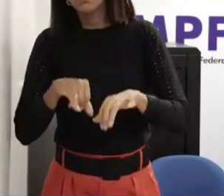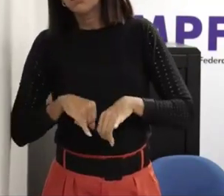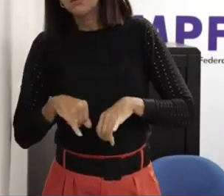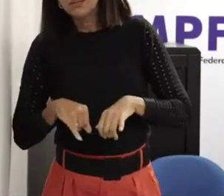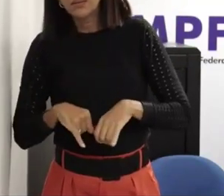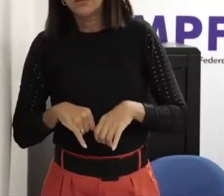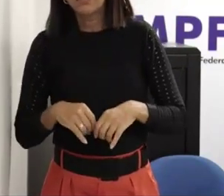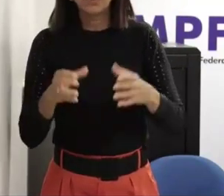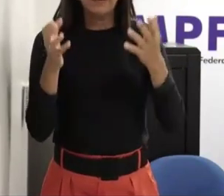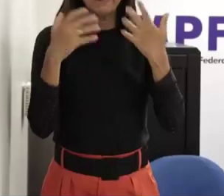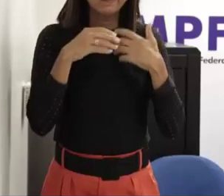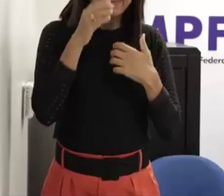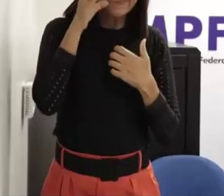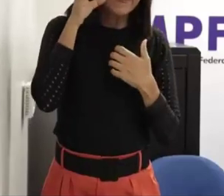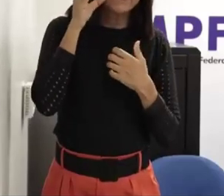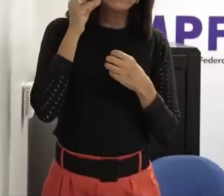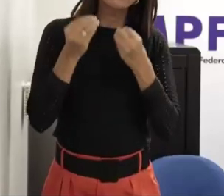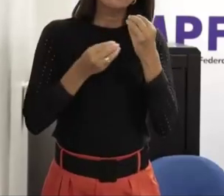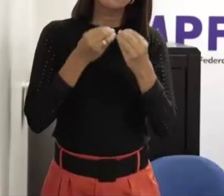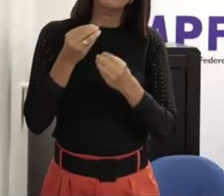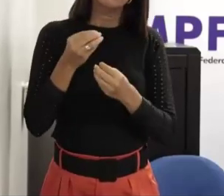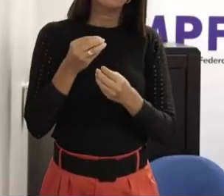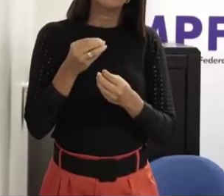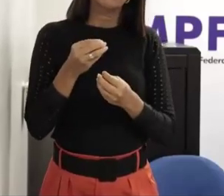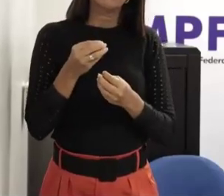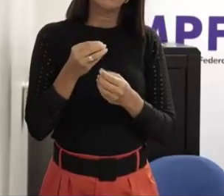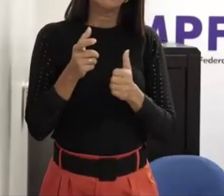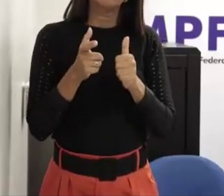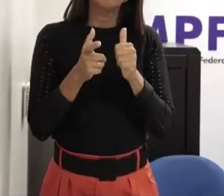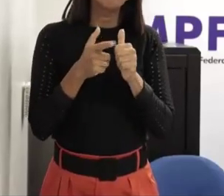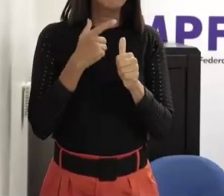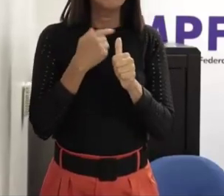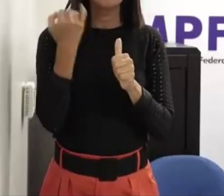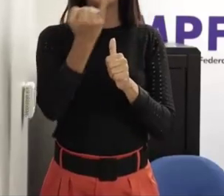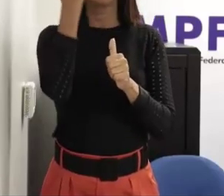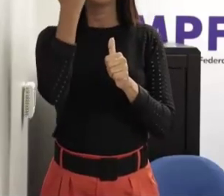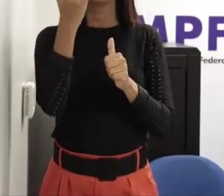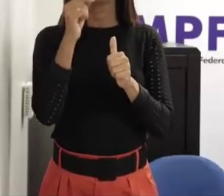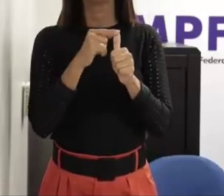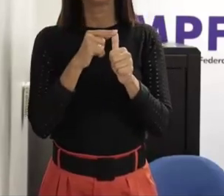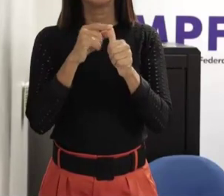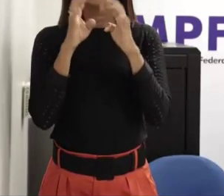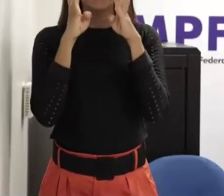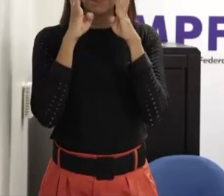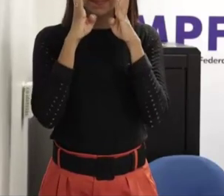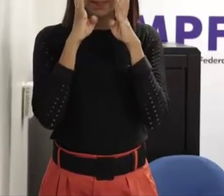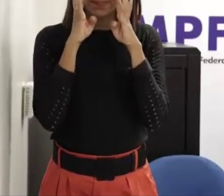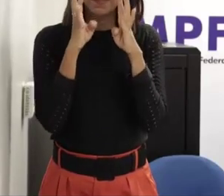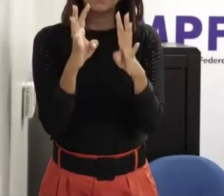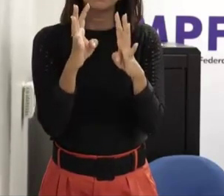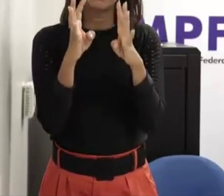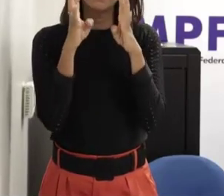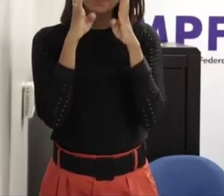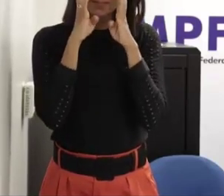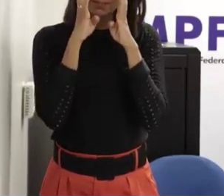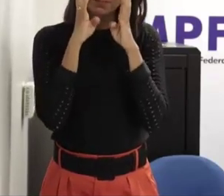então se eu fosse dizer acolher é escutar antes mesmo de qualquer palavra é dar abertura pra